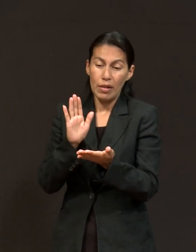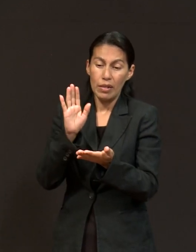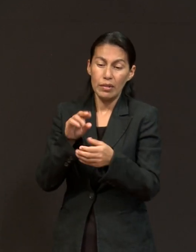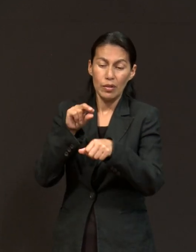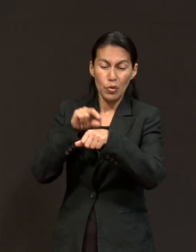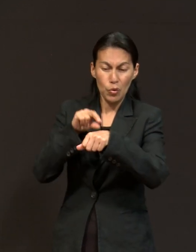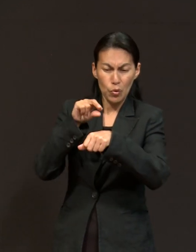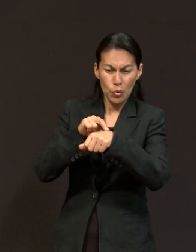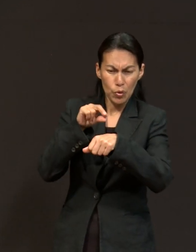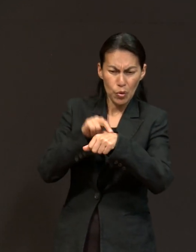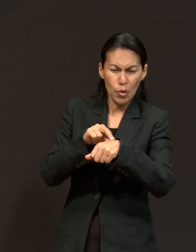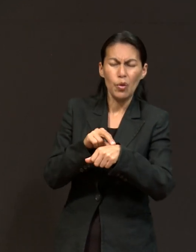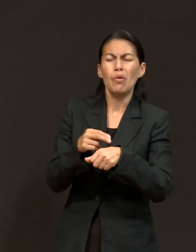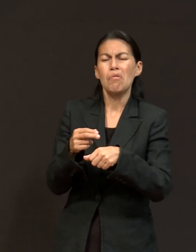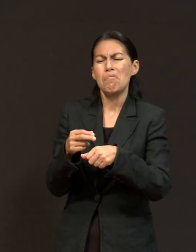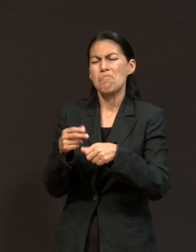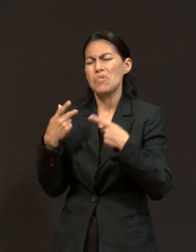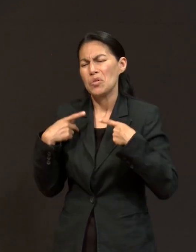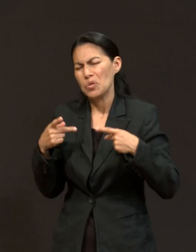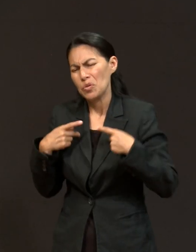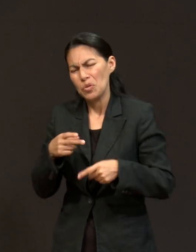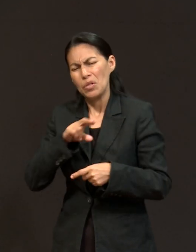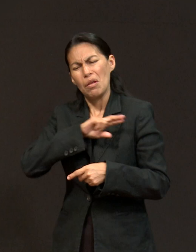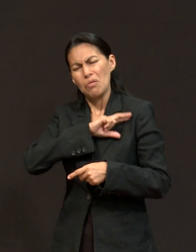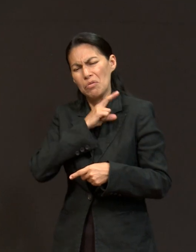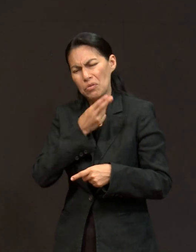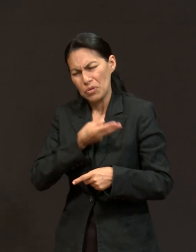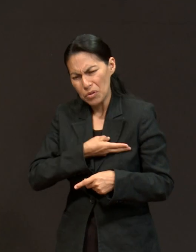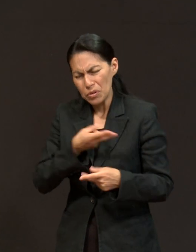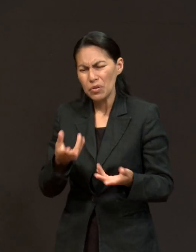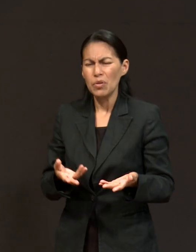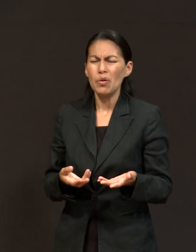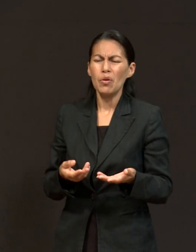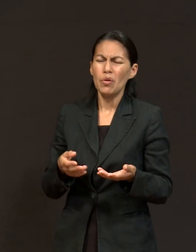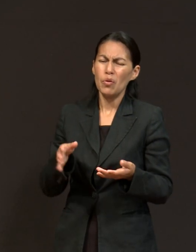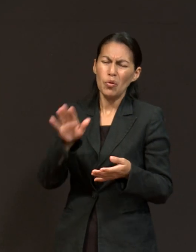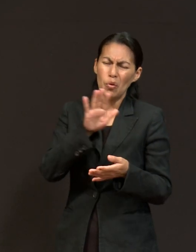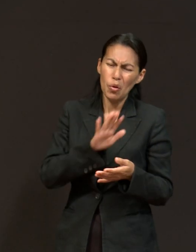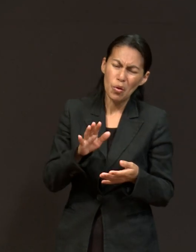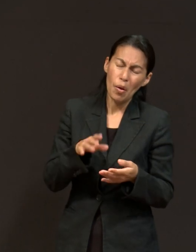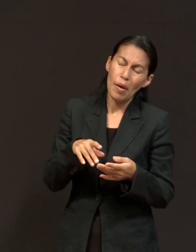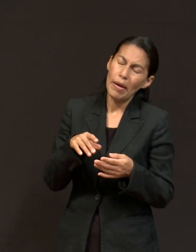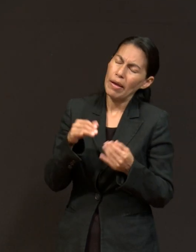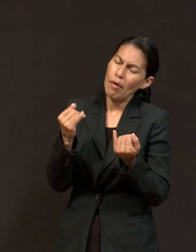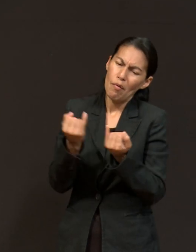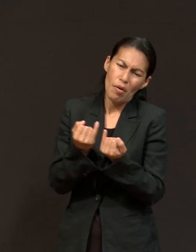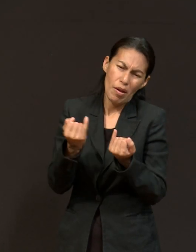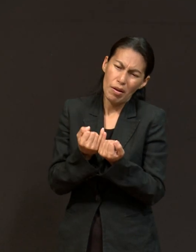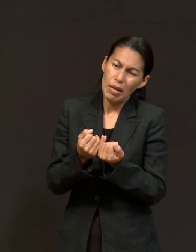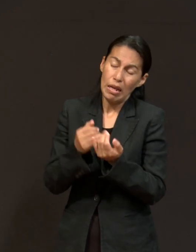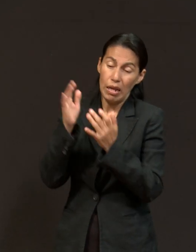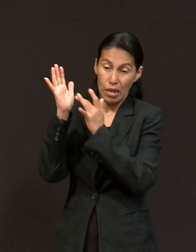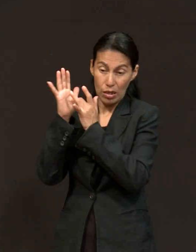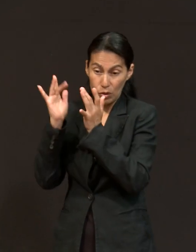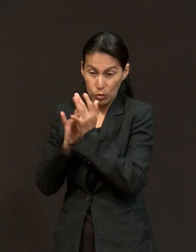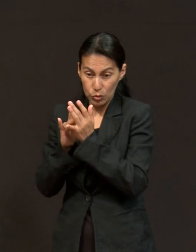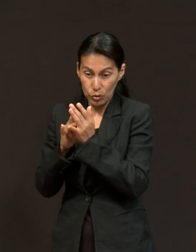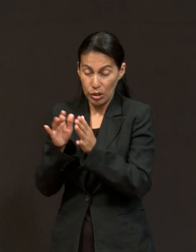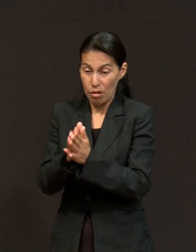llevamos un médico en cada material, llevamos un nutriólogo en cada página que se abre. Y aparte de eso, Jesús